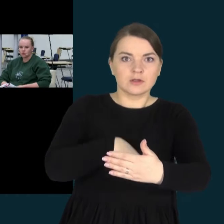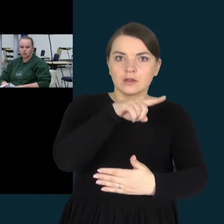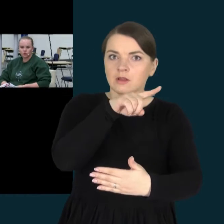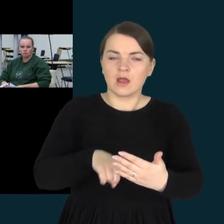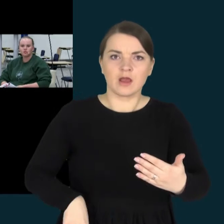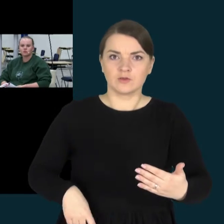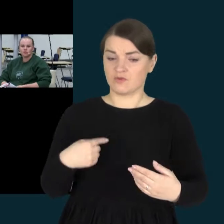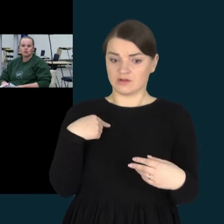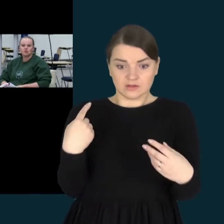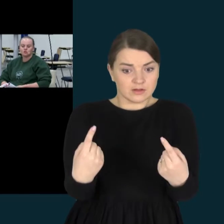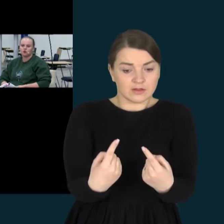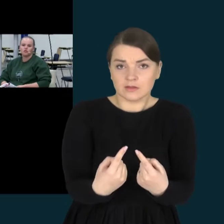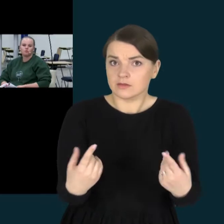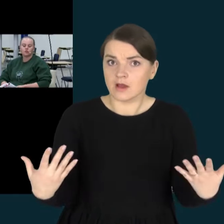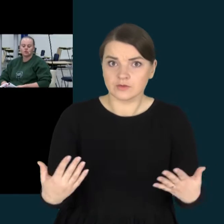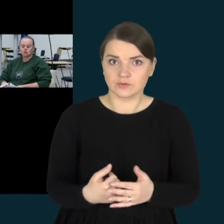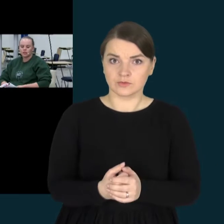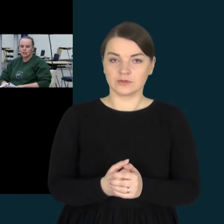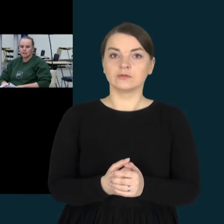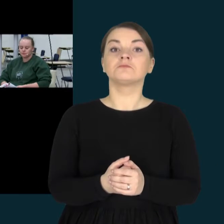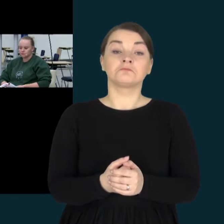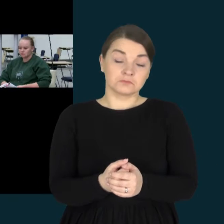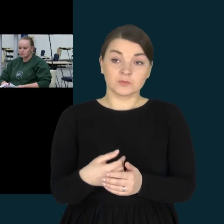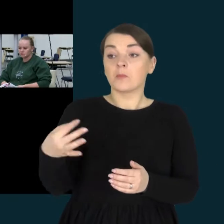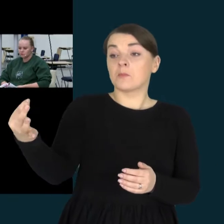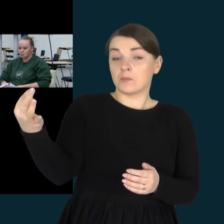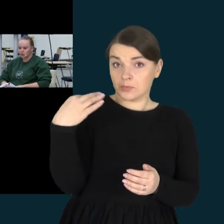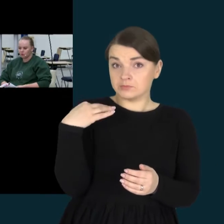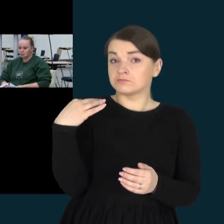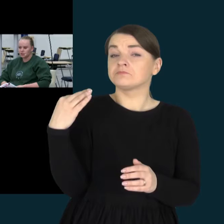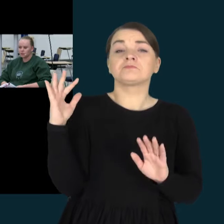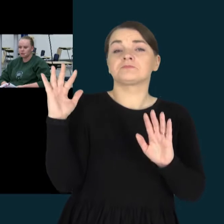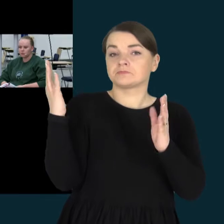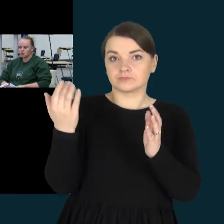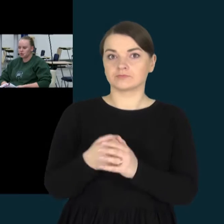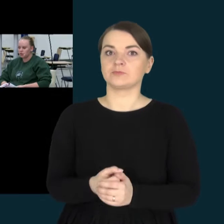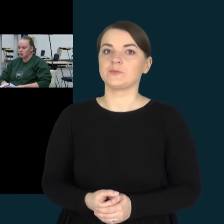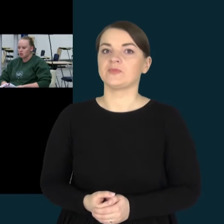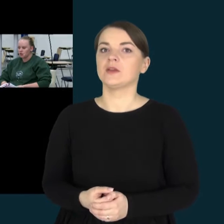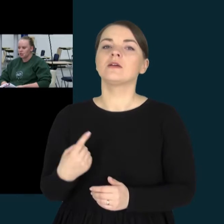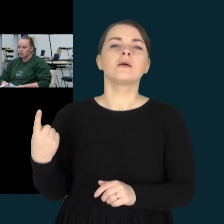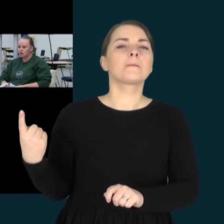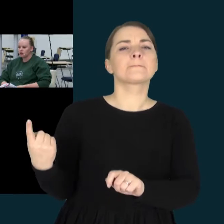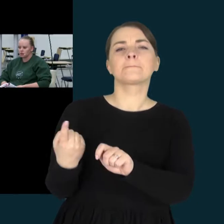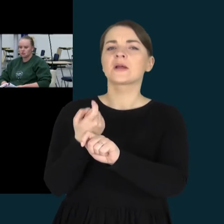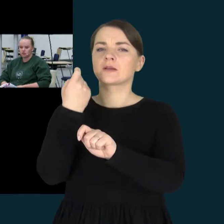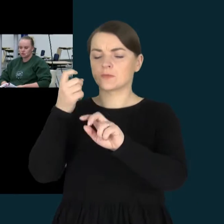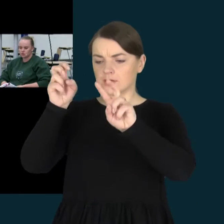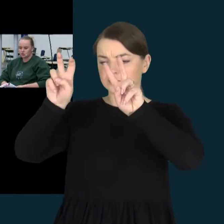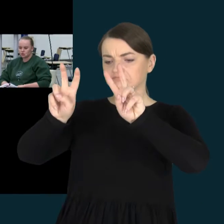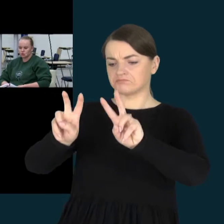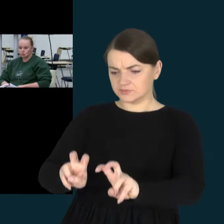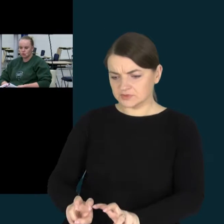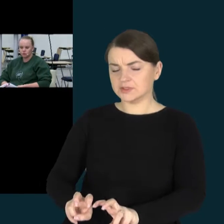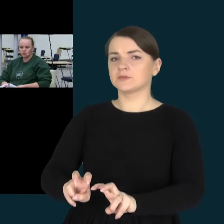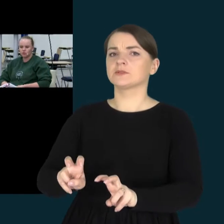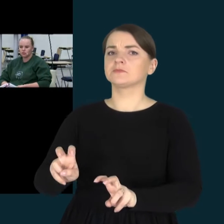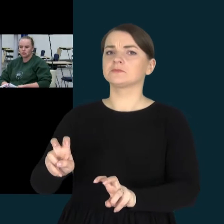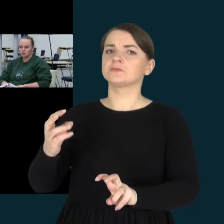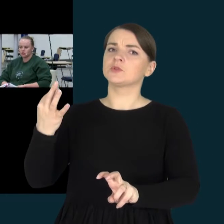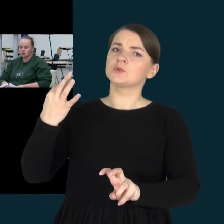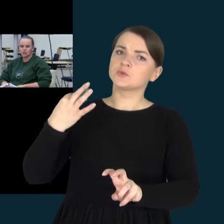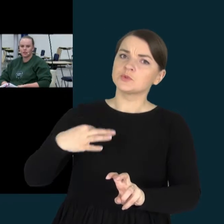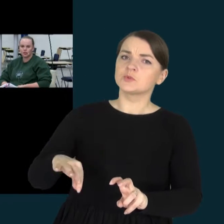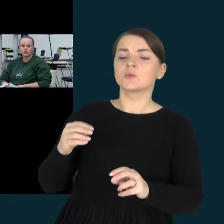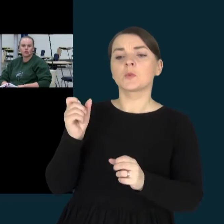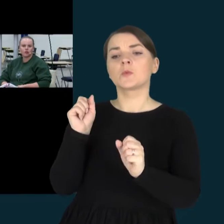nesutikau, bet žodžiai buvo tokie. Pirmas tyrimas, kuri atliko su sunumi, buvo